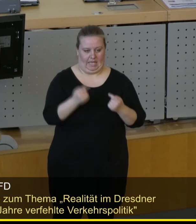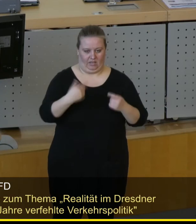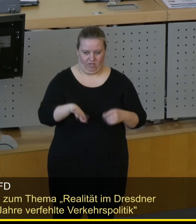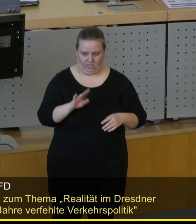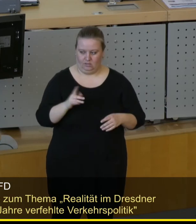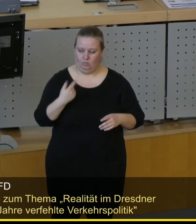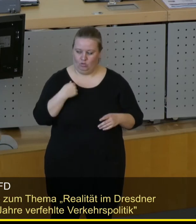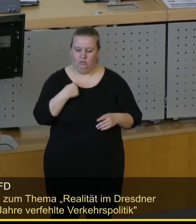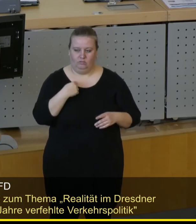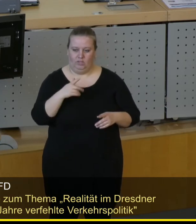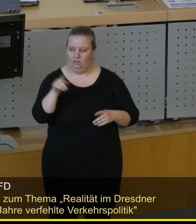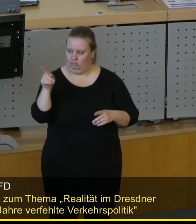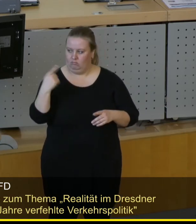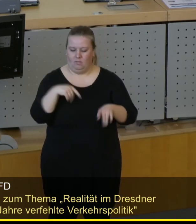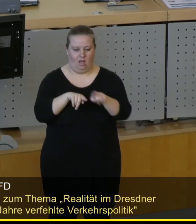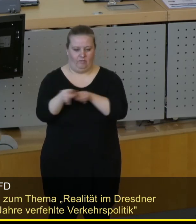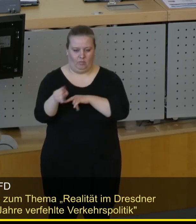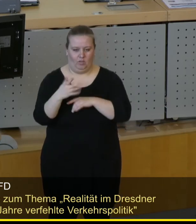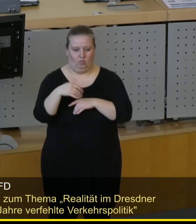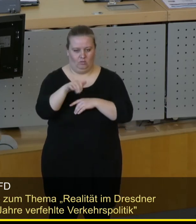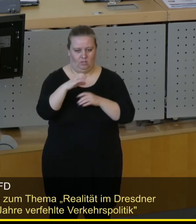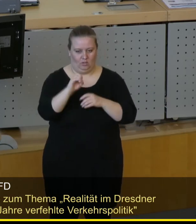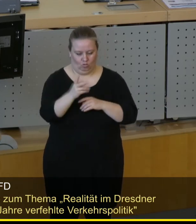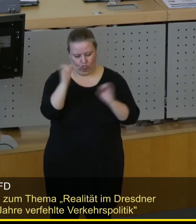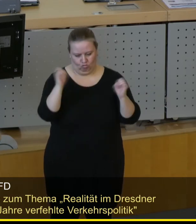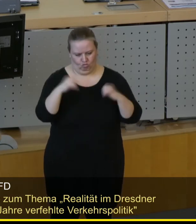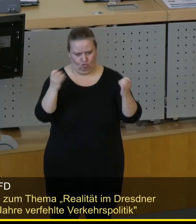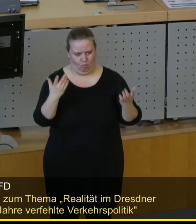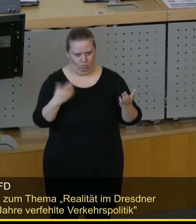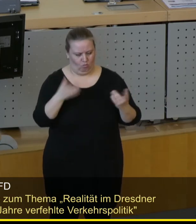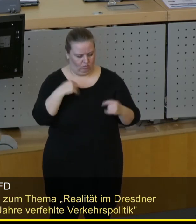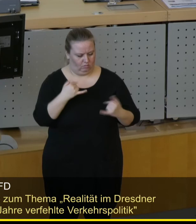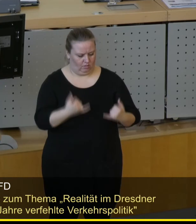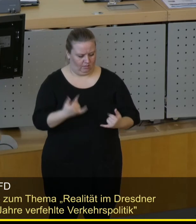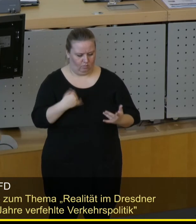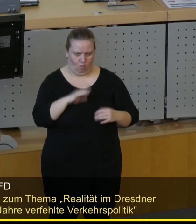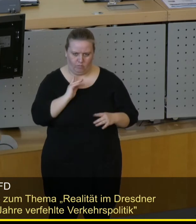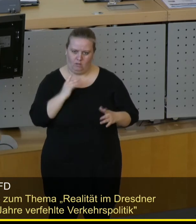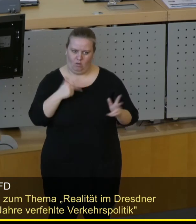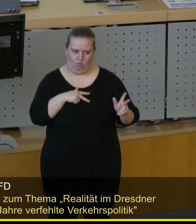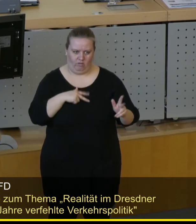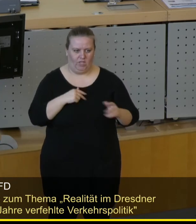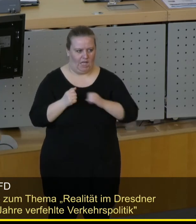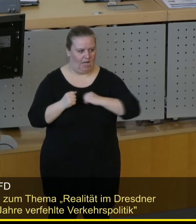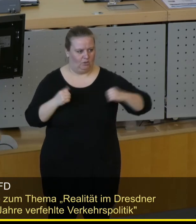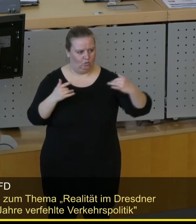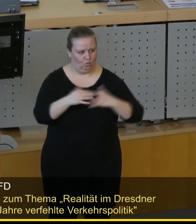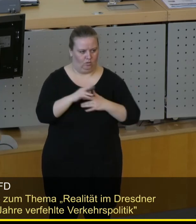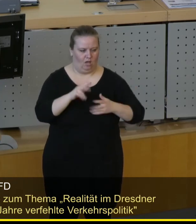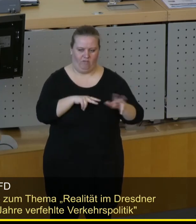Fortschreibung gestimmt hat, ja auch etwas unterstützt und zugestimmt, was in dem Sinne ein Konzentrat linksgrüner